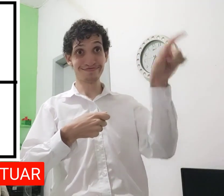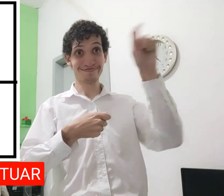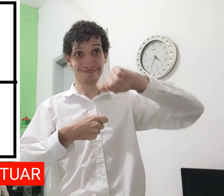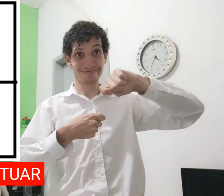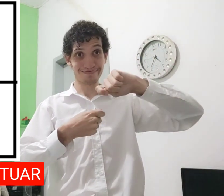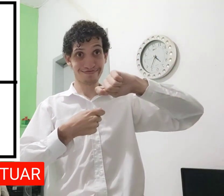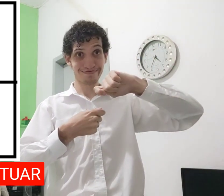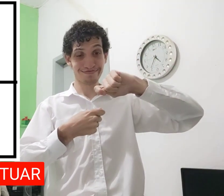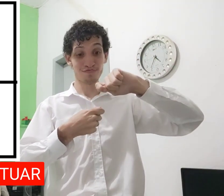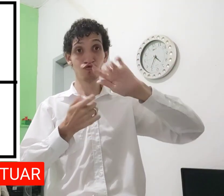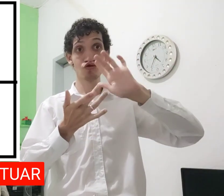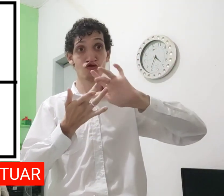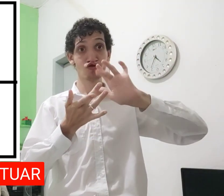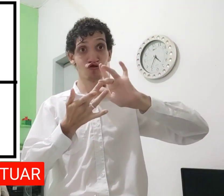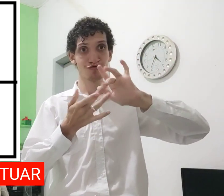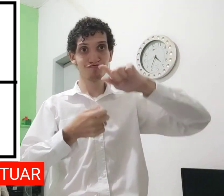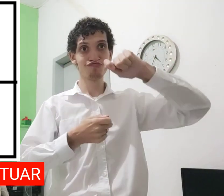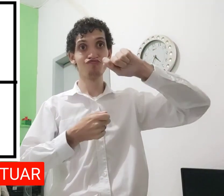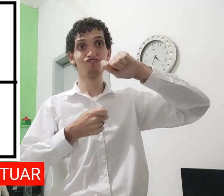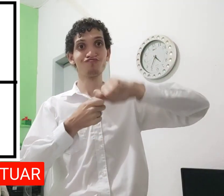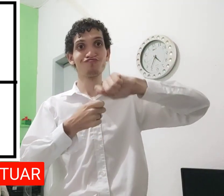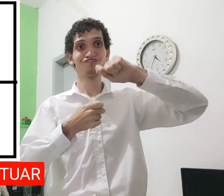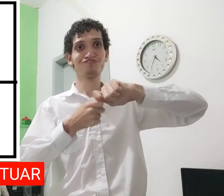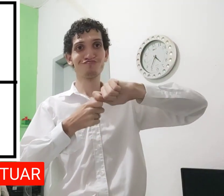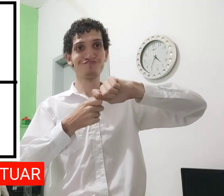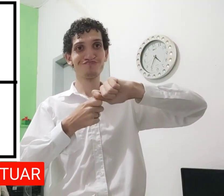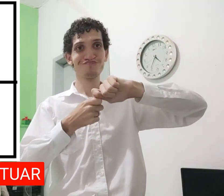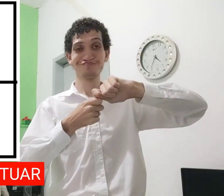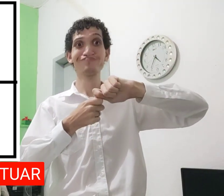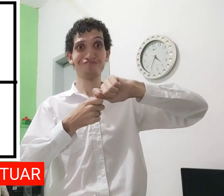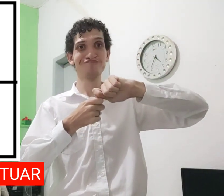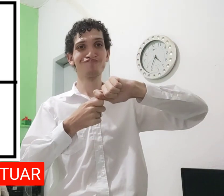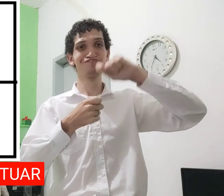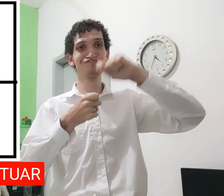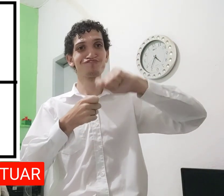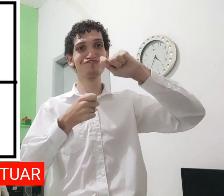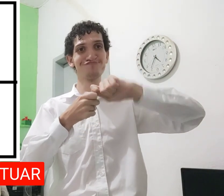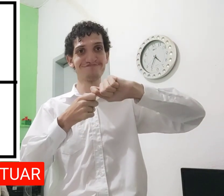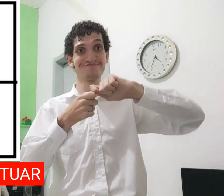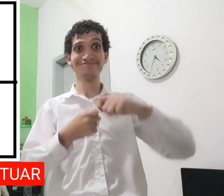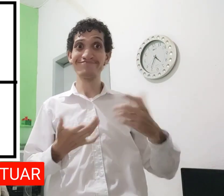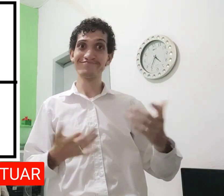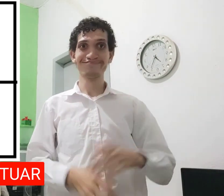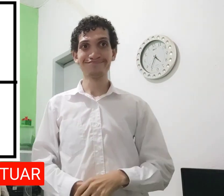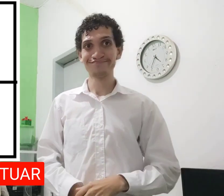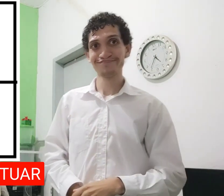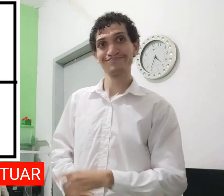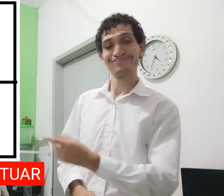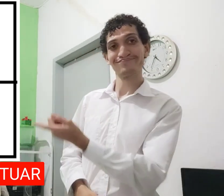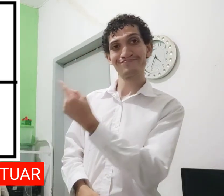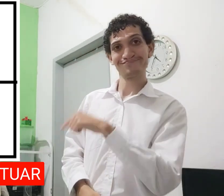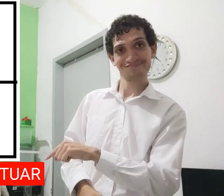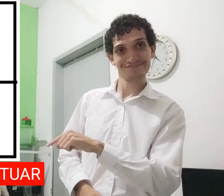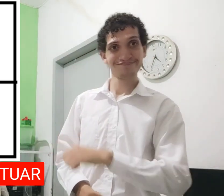mão para ti, a outra mão para ti e toca duas vezes . ou 가장 gazado